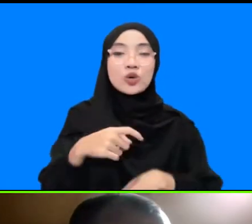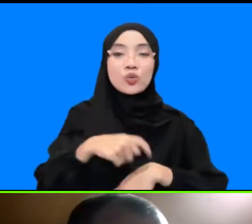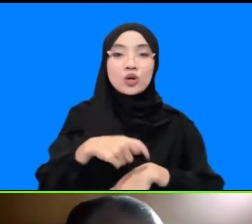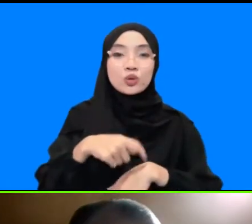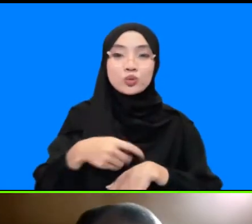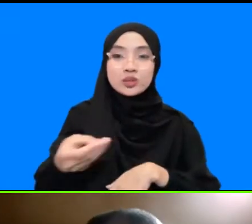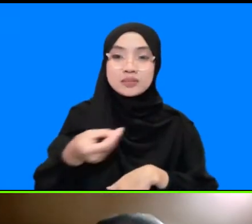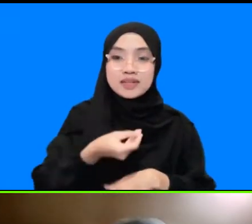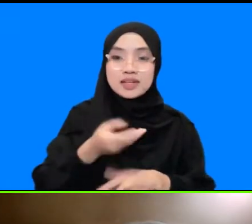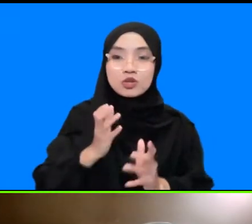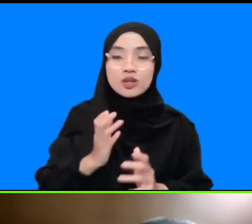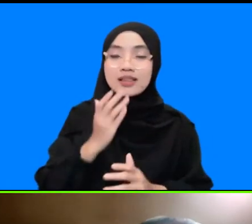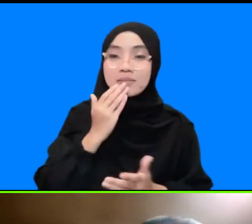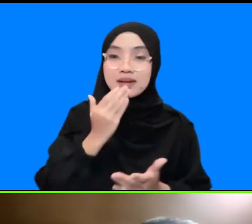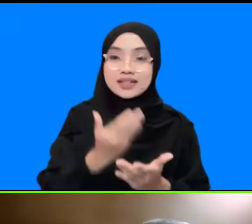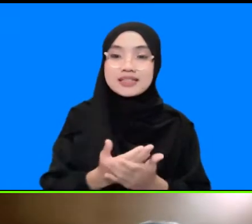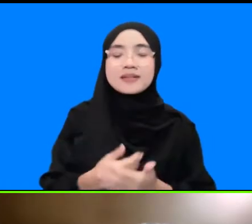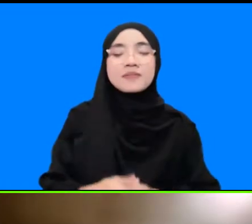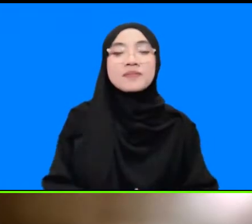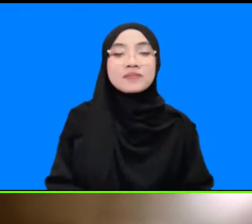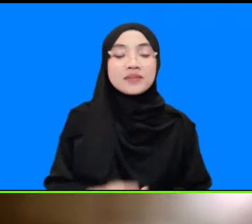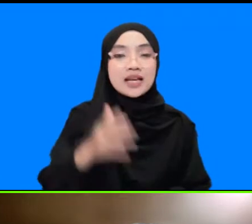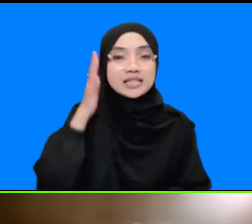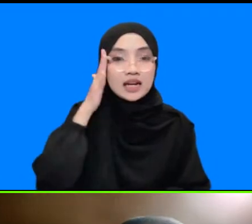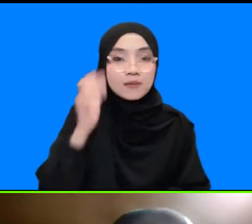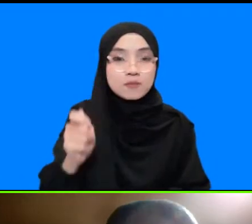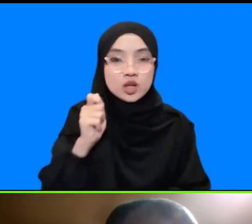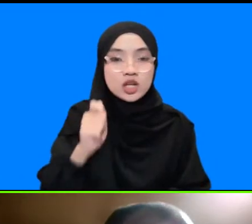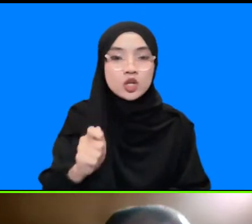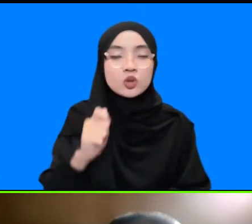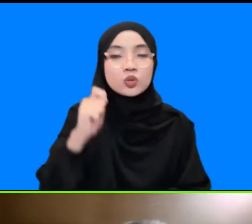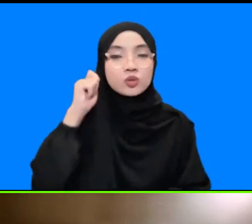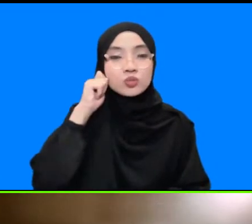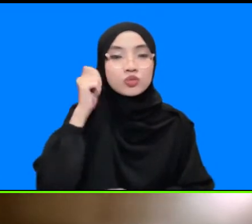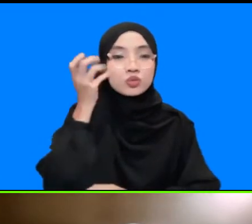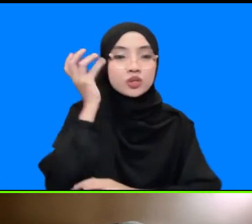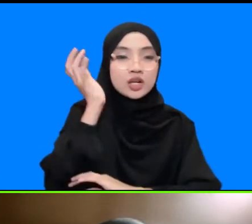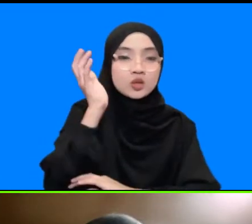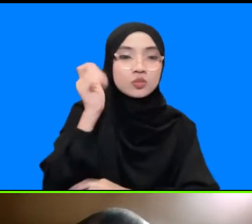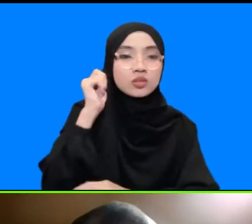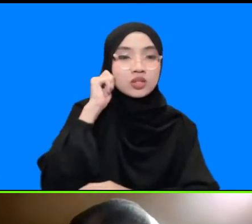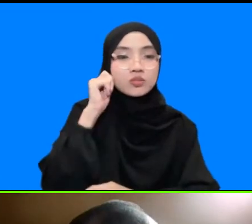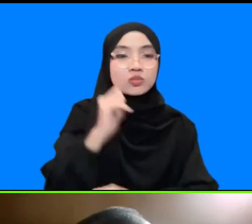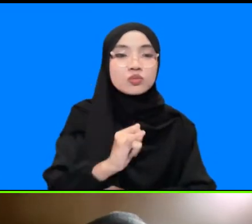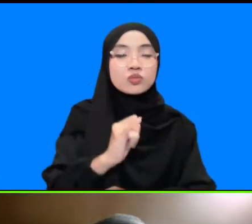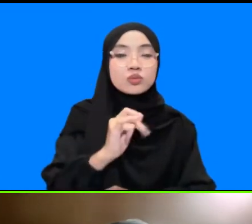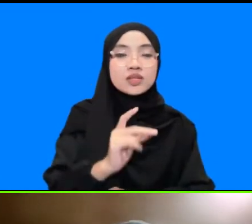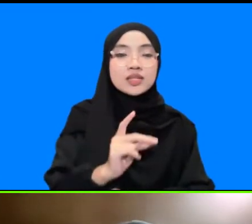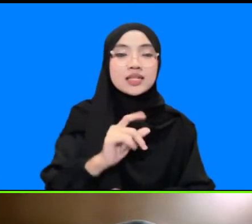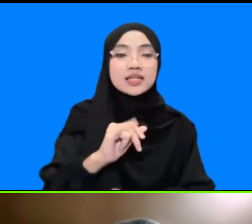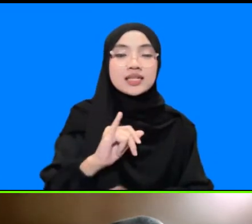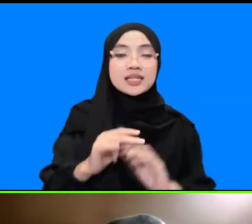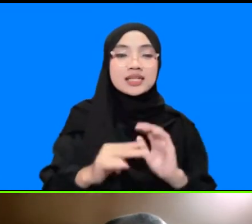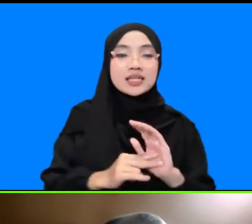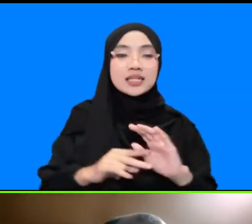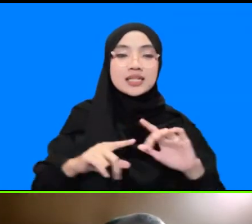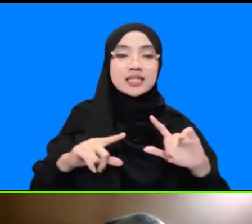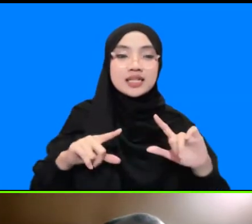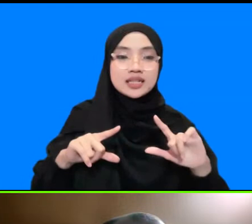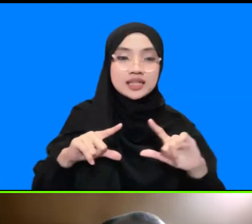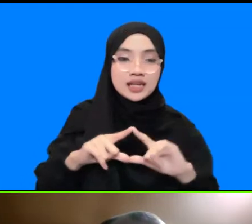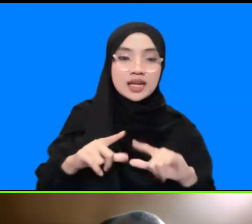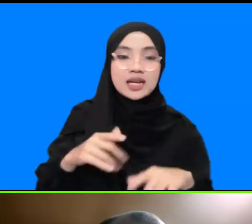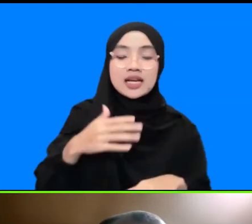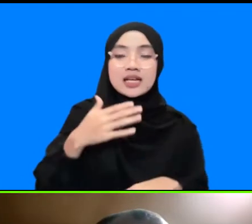yang diberikan Assalamualaikum Ibu Narasumber Ibu Irina selamat atas